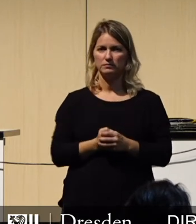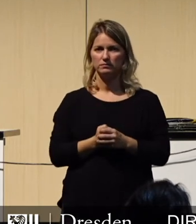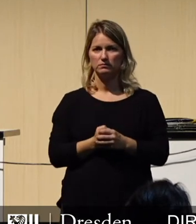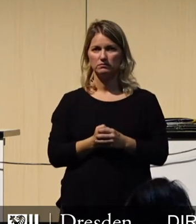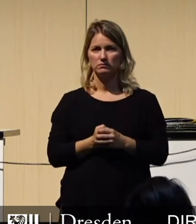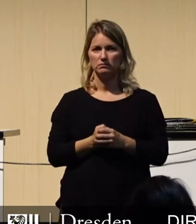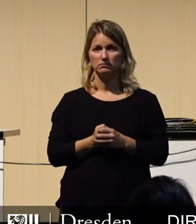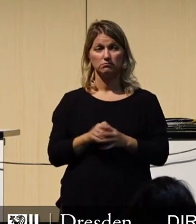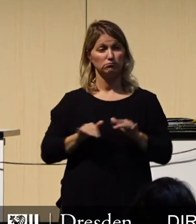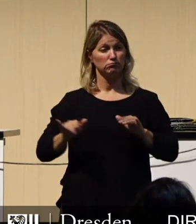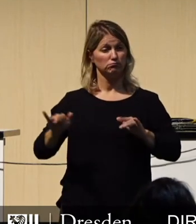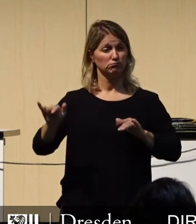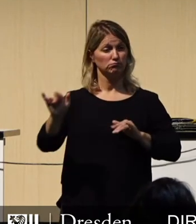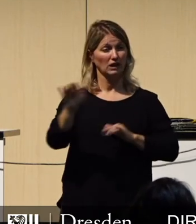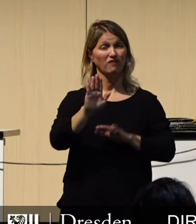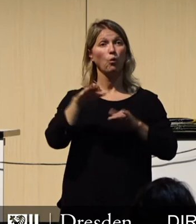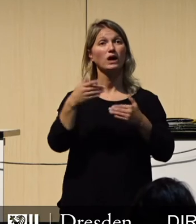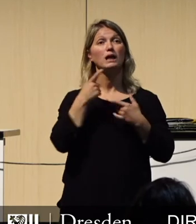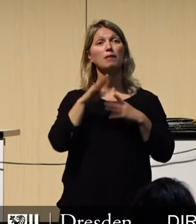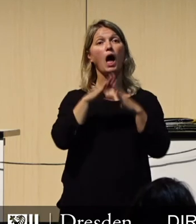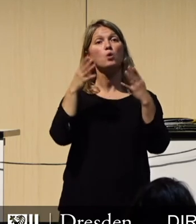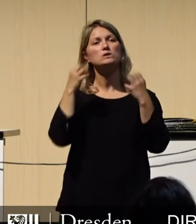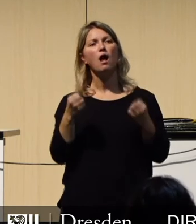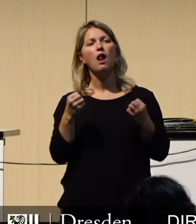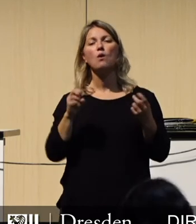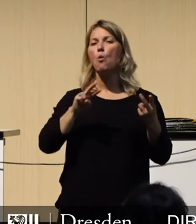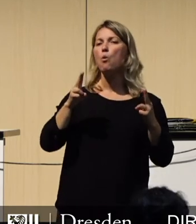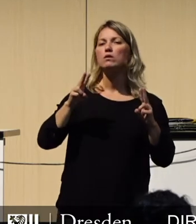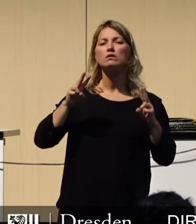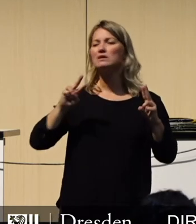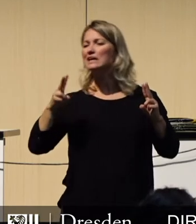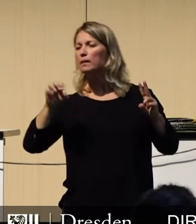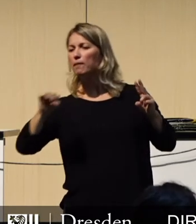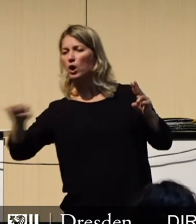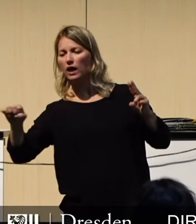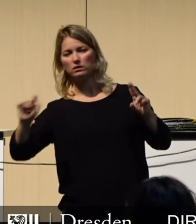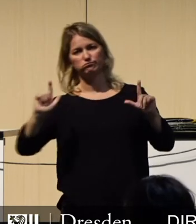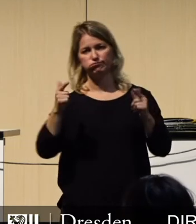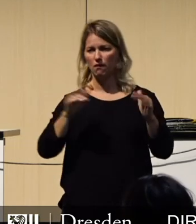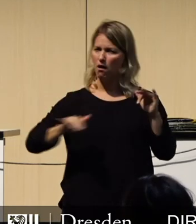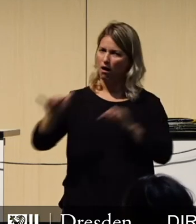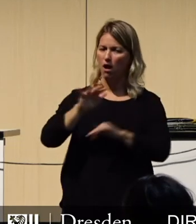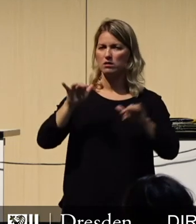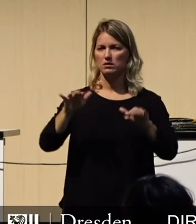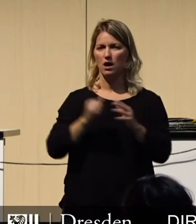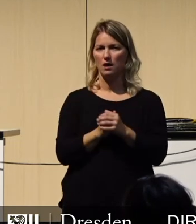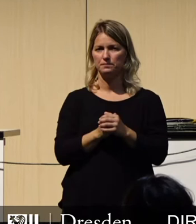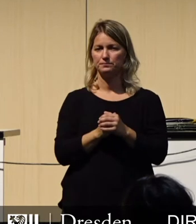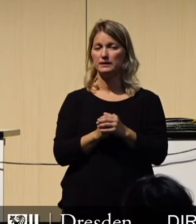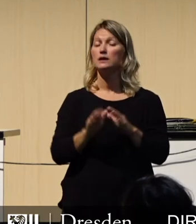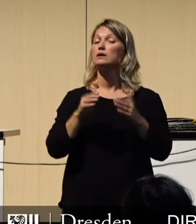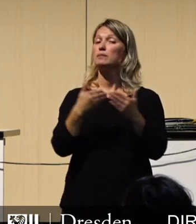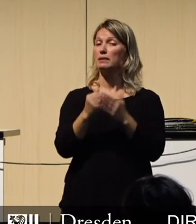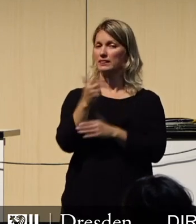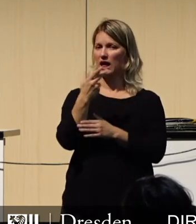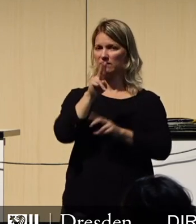Welt ist alternativlos. Lassen Sie mich drei Szenarien skizzieren, nach denen ein neuer Haushalt für